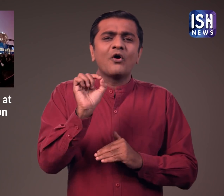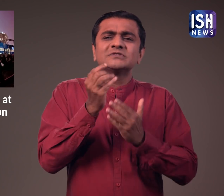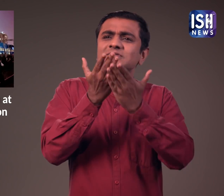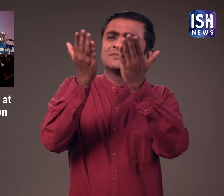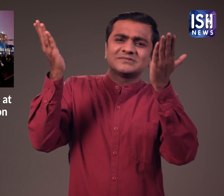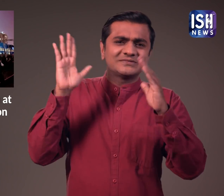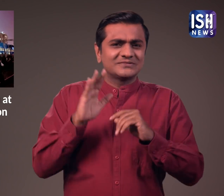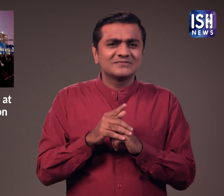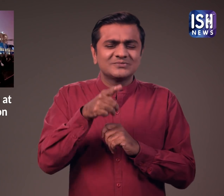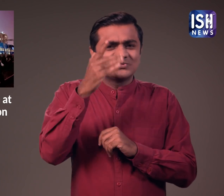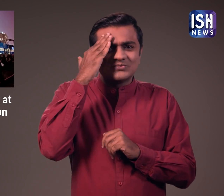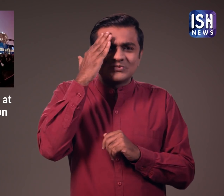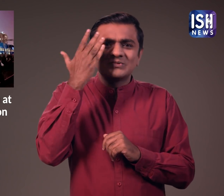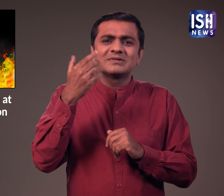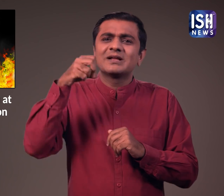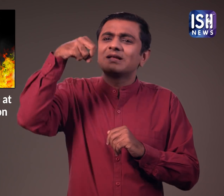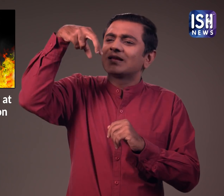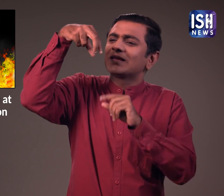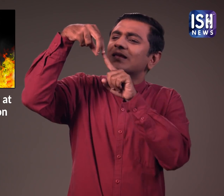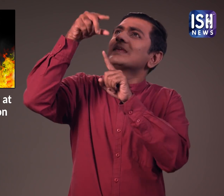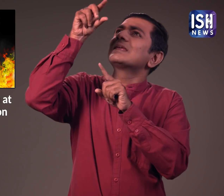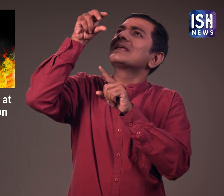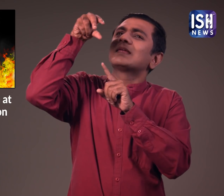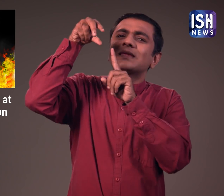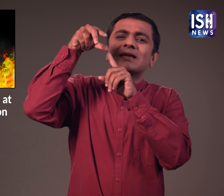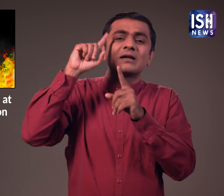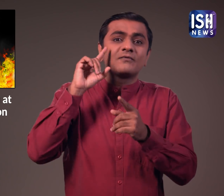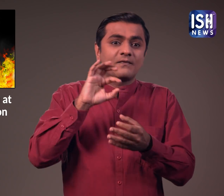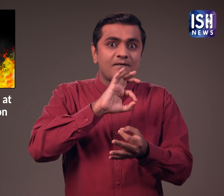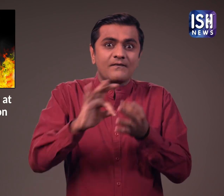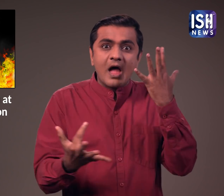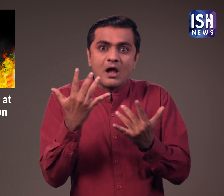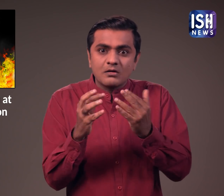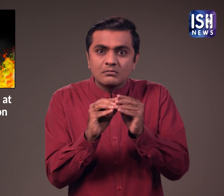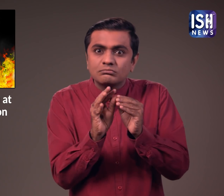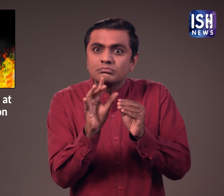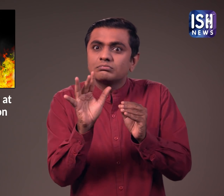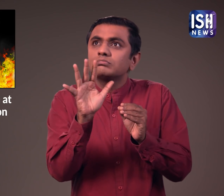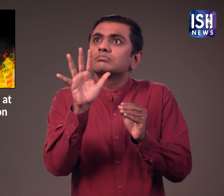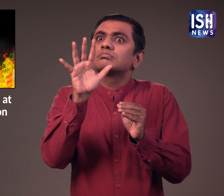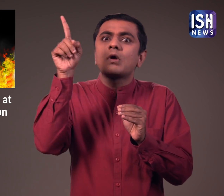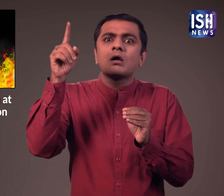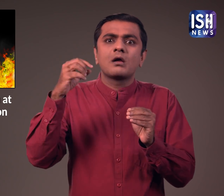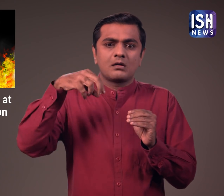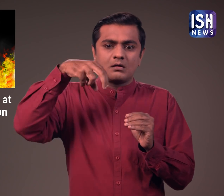गर और ऑफिस में स्मोक रिटेक्टर होते है जो धुए का पता लगाते है और पानी छिड़कते है